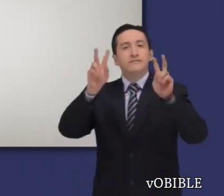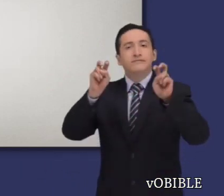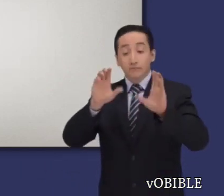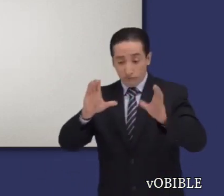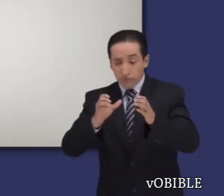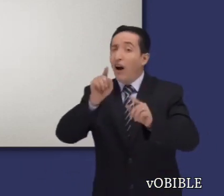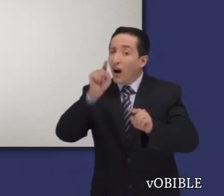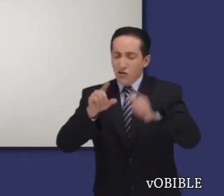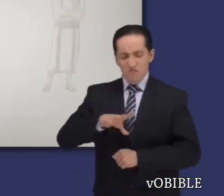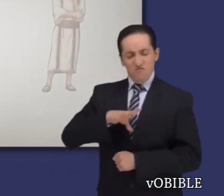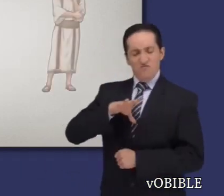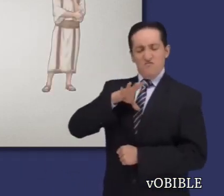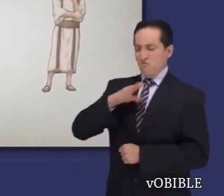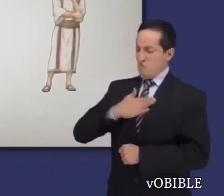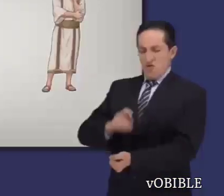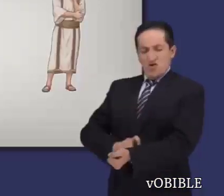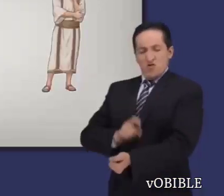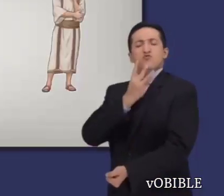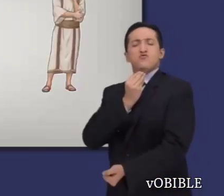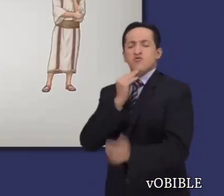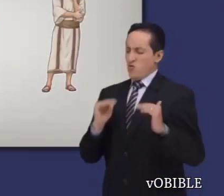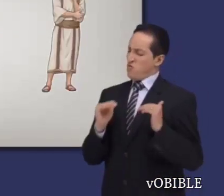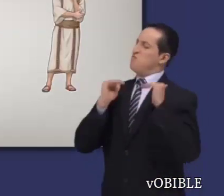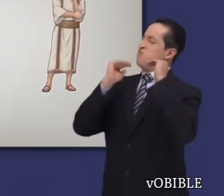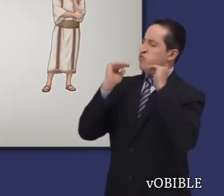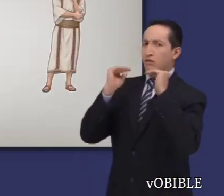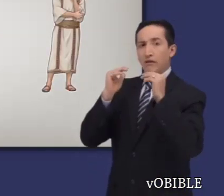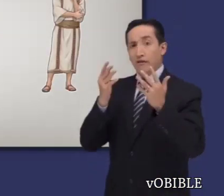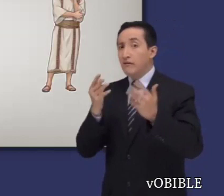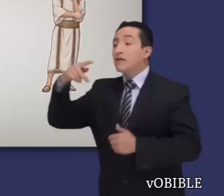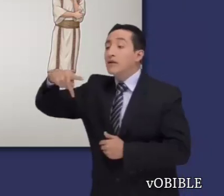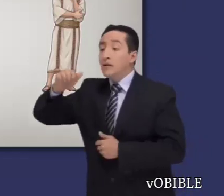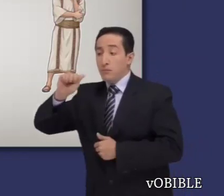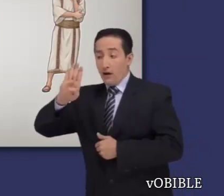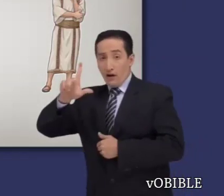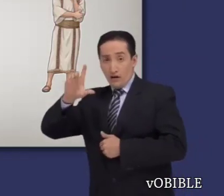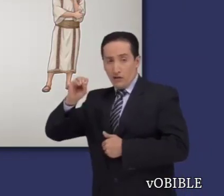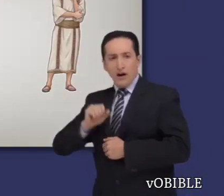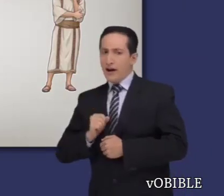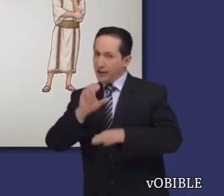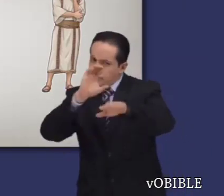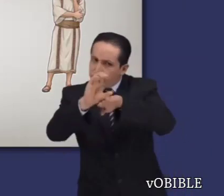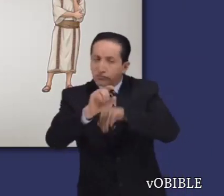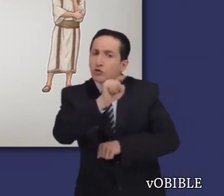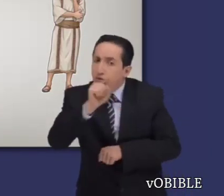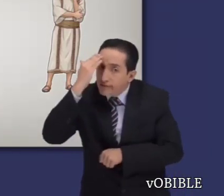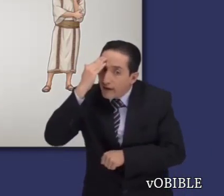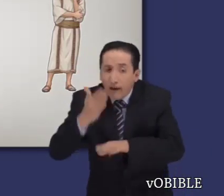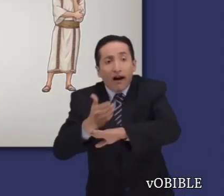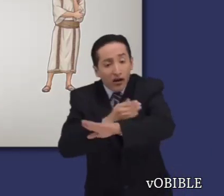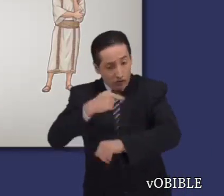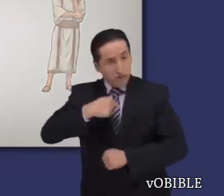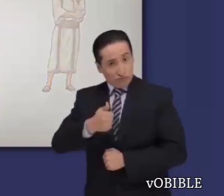En el capítulo 3, Pablo advierte sobre quienes confían en la carne porque, al parecer, estaban muy orgullosos de su origen